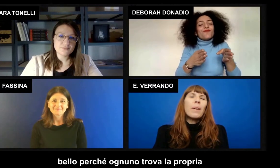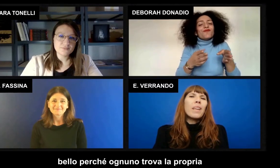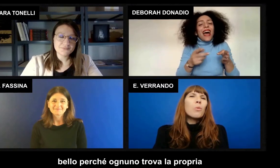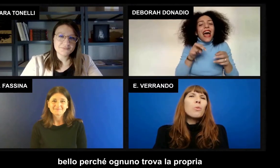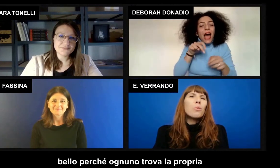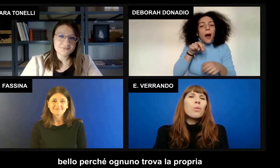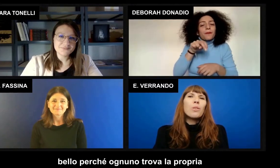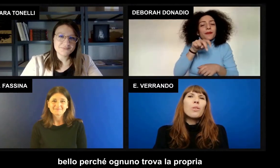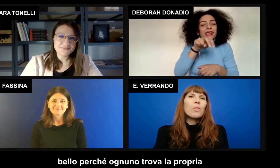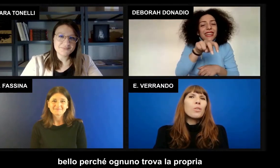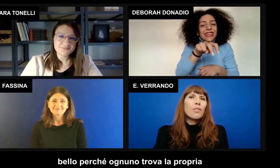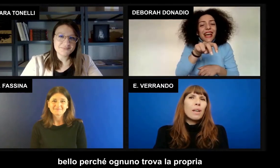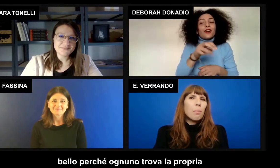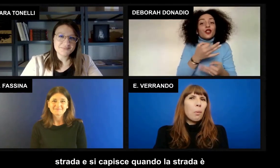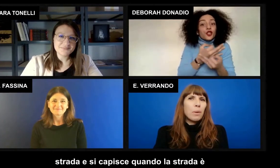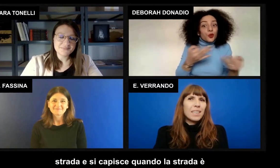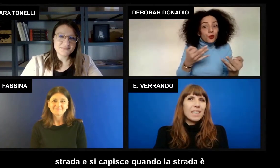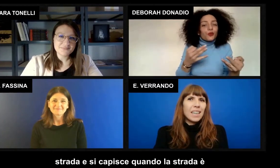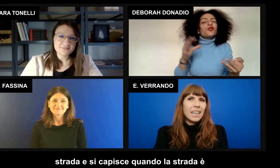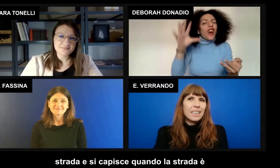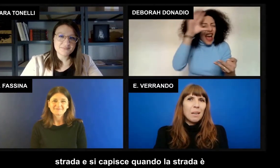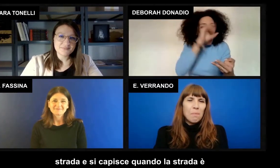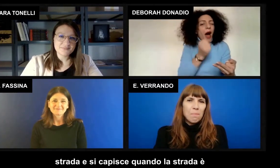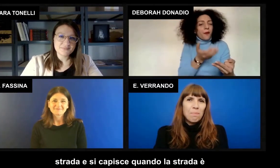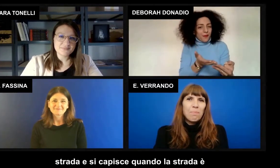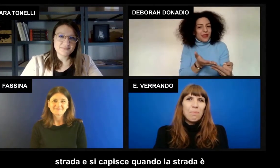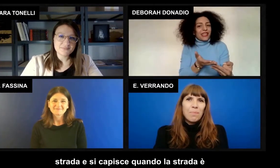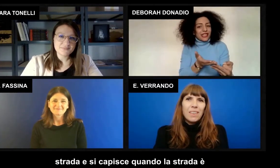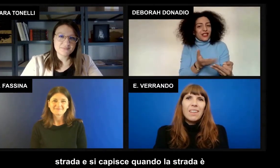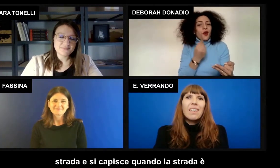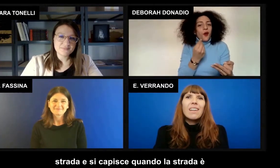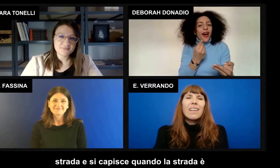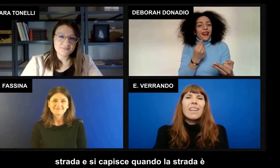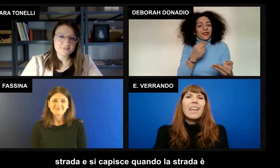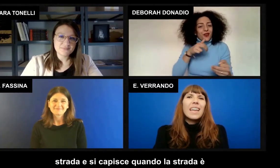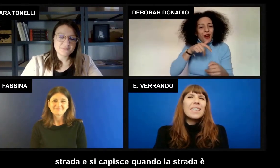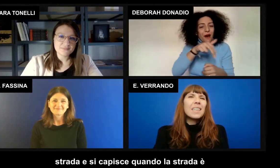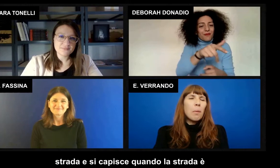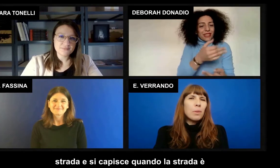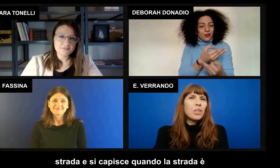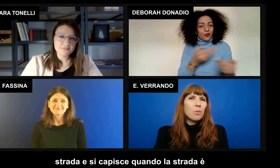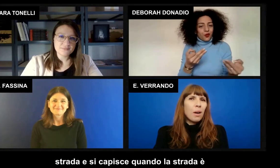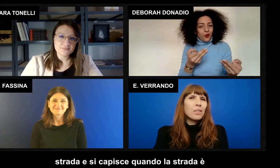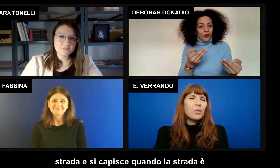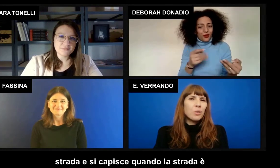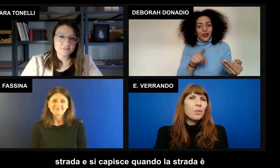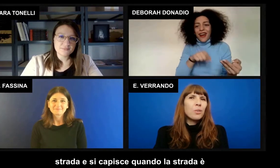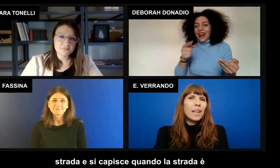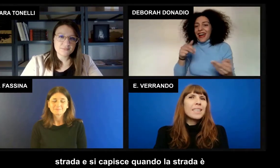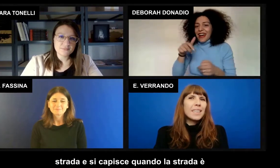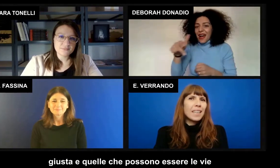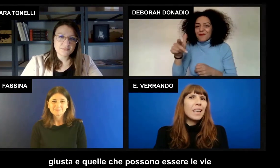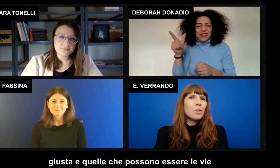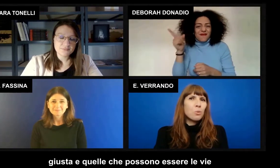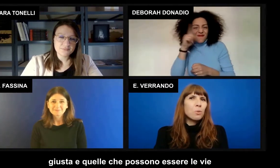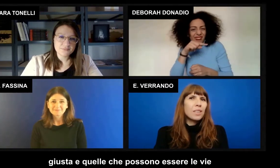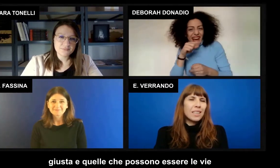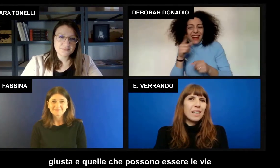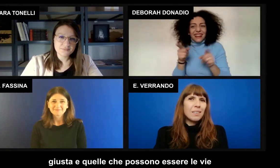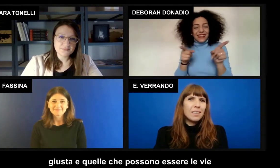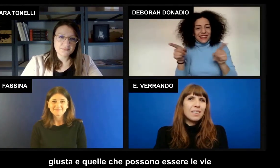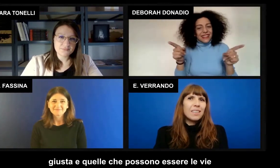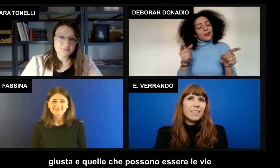bello perché ognuno trova la propria strada e si capisce quando la strada è